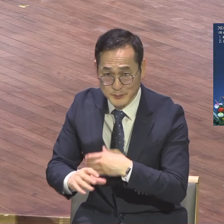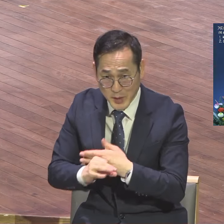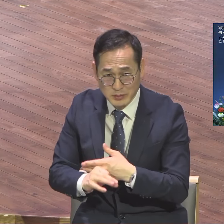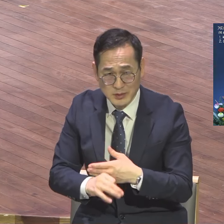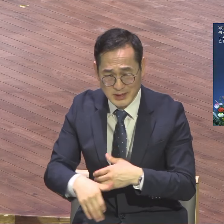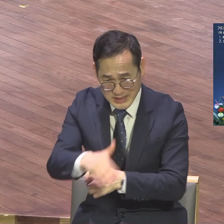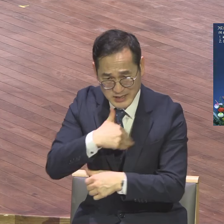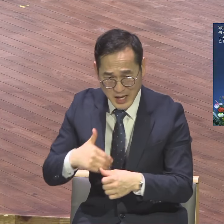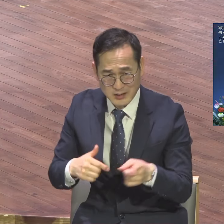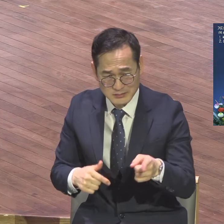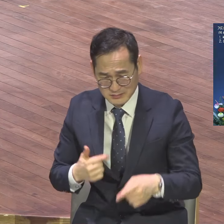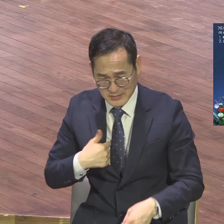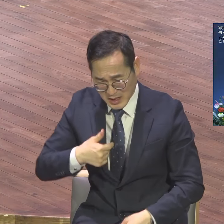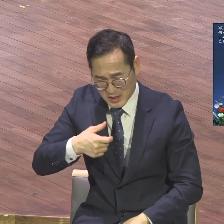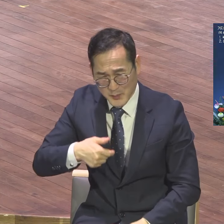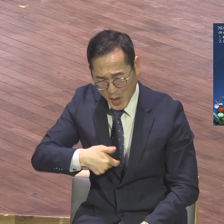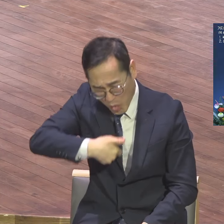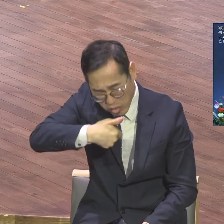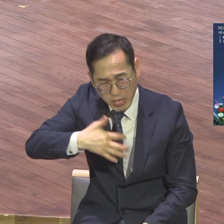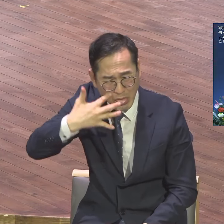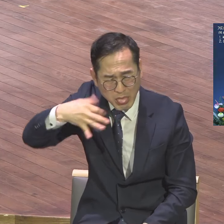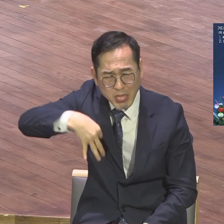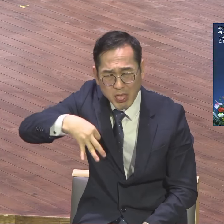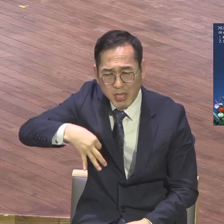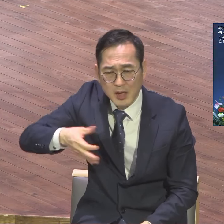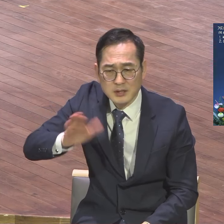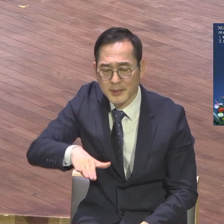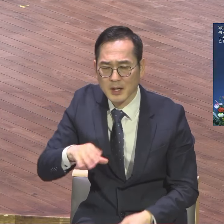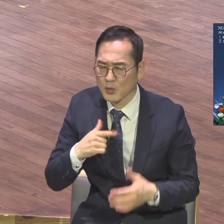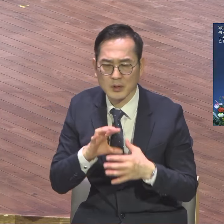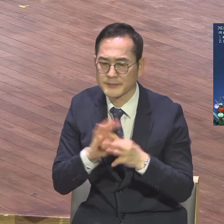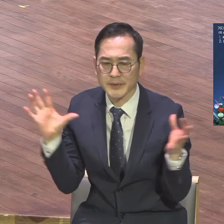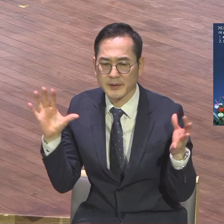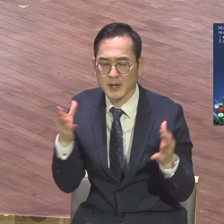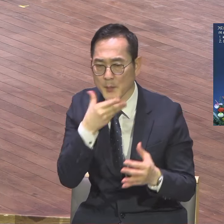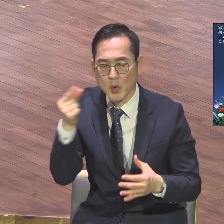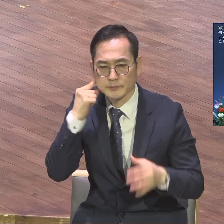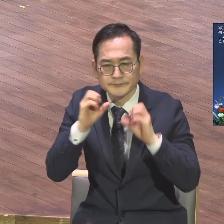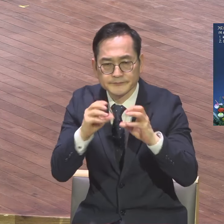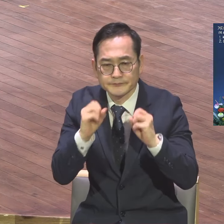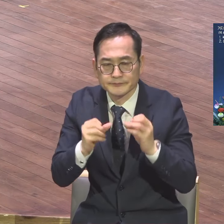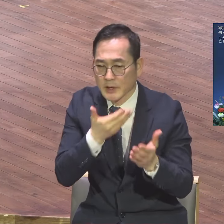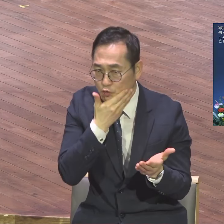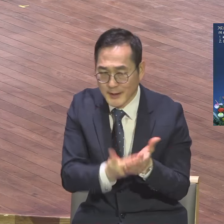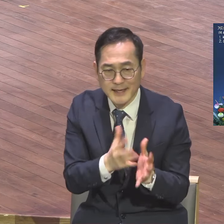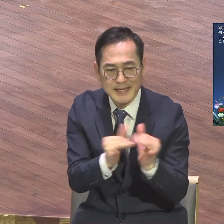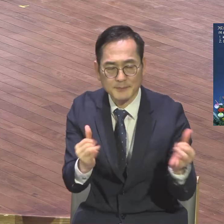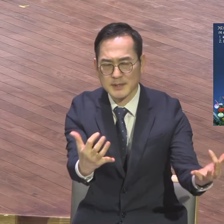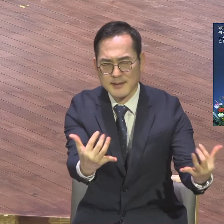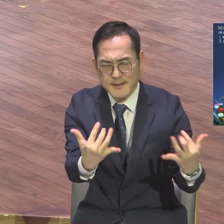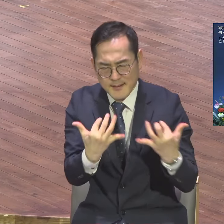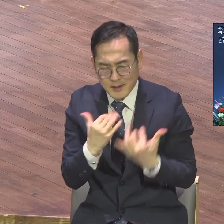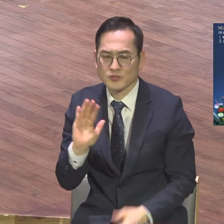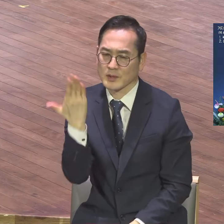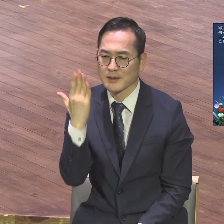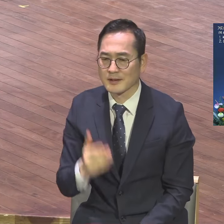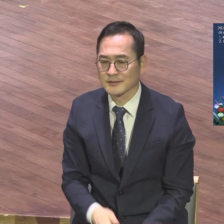상관없이 하란말아 확장하는 데 세임을 받게 되어 있다 오늘 본문에 앞서서 21절에